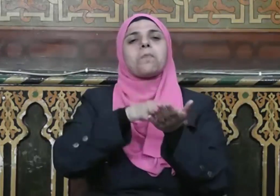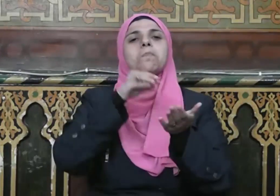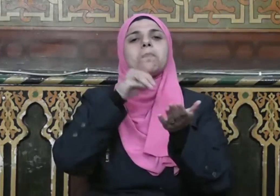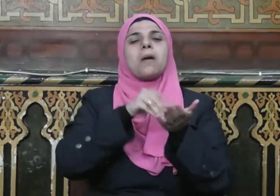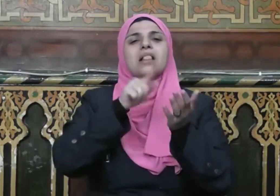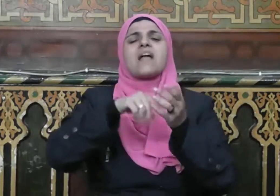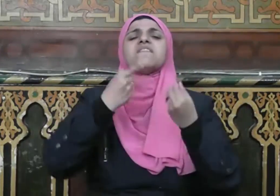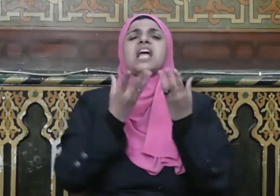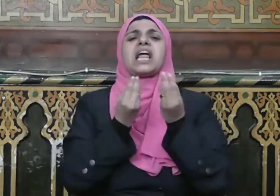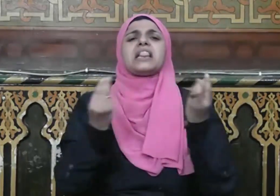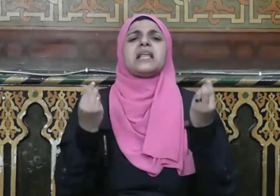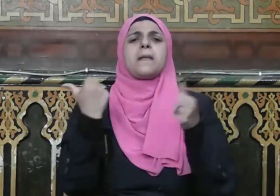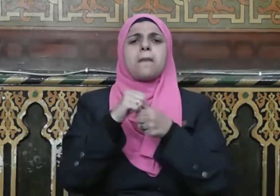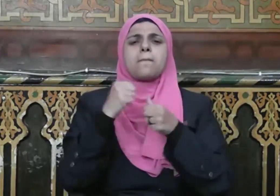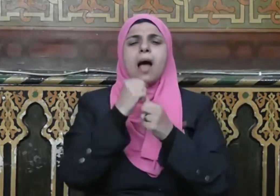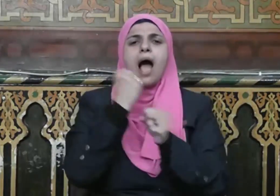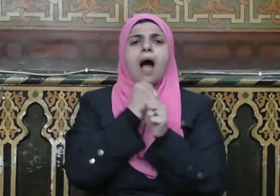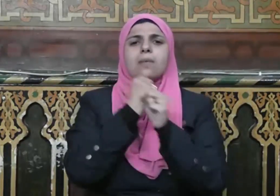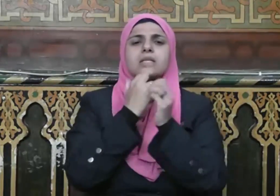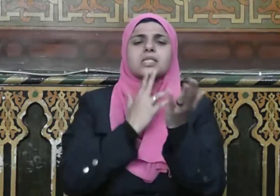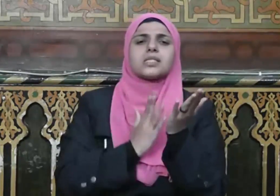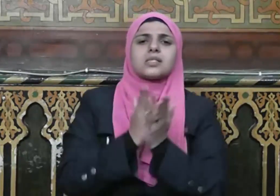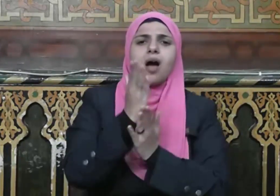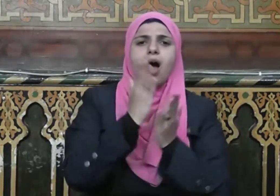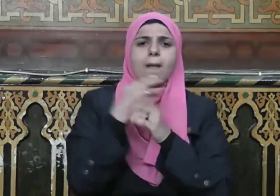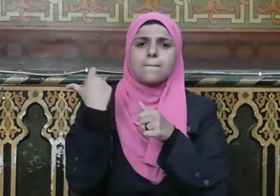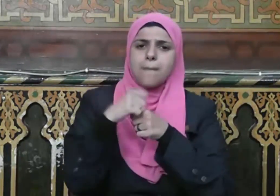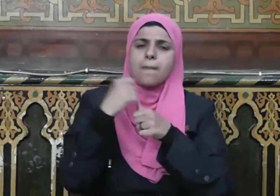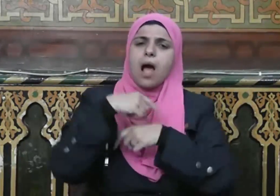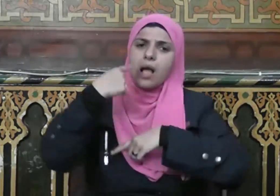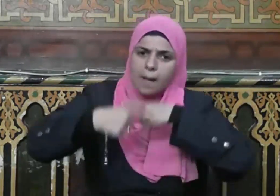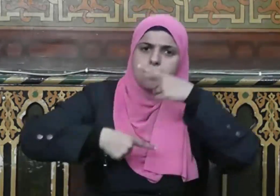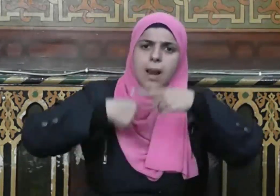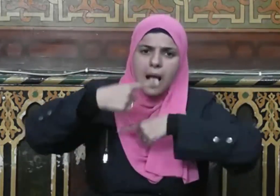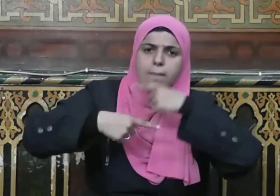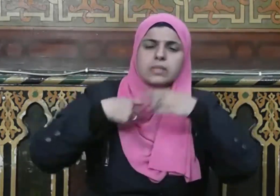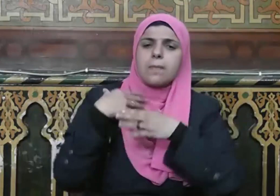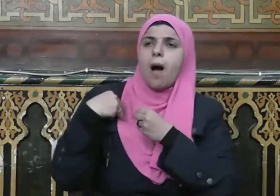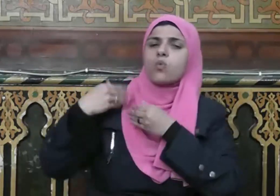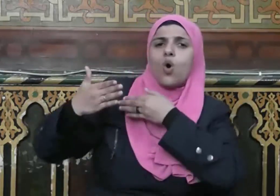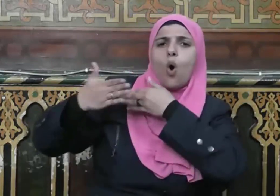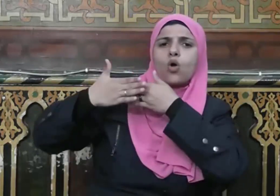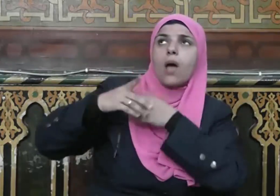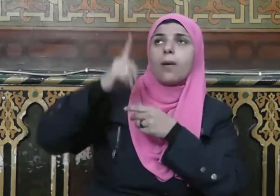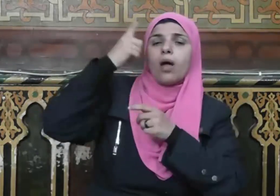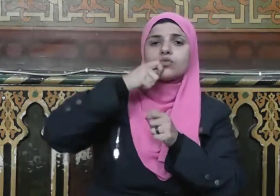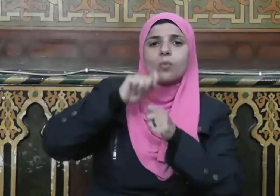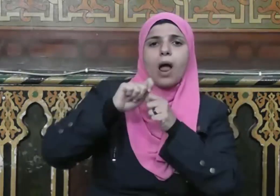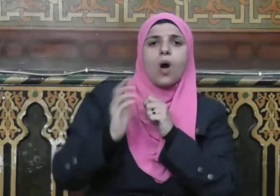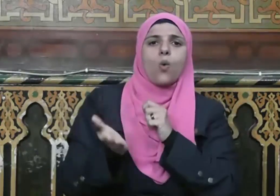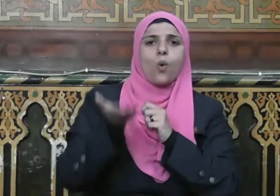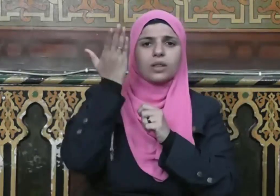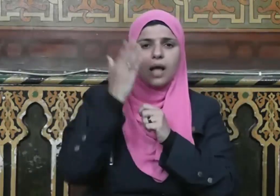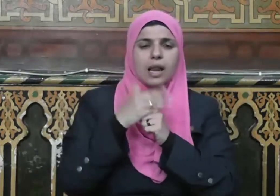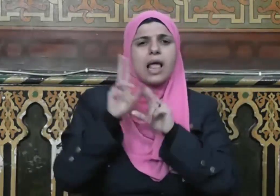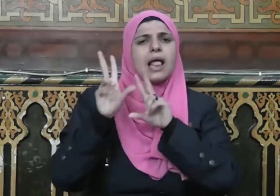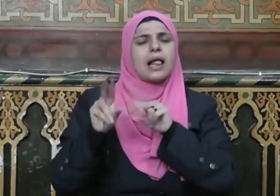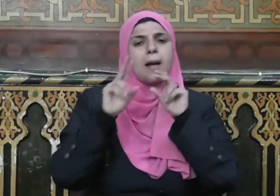الأعمال الصالحة التي يتقرب بها إلى الله عز وجل كالإكفار من